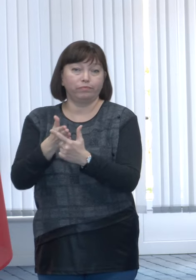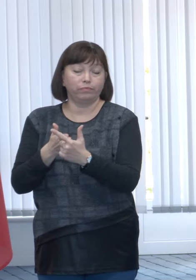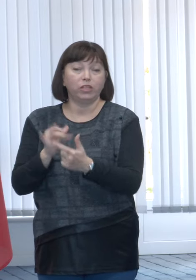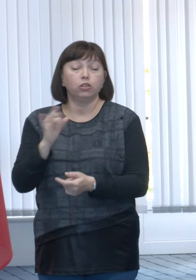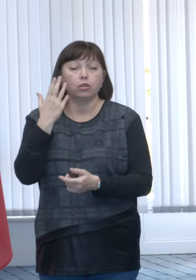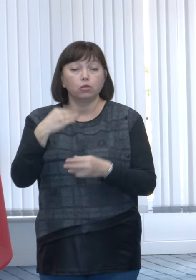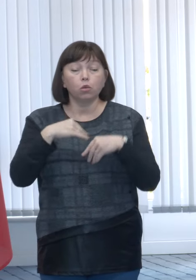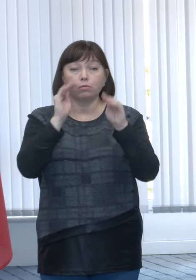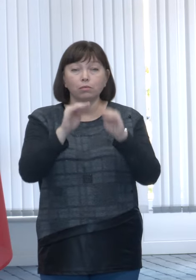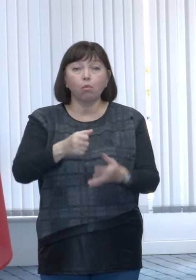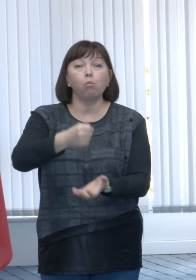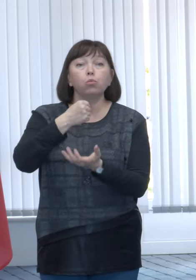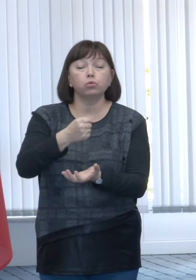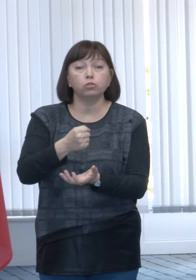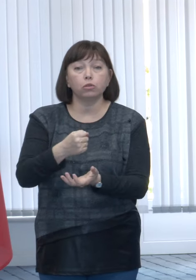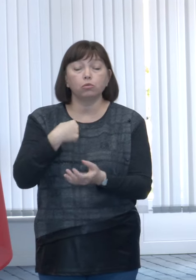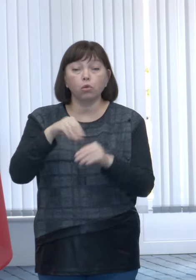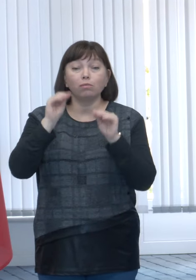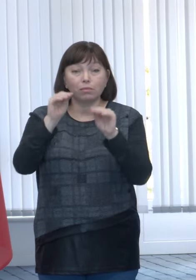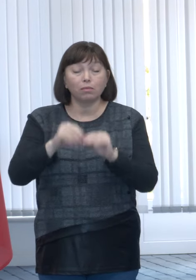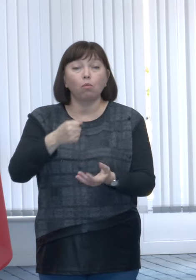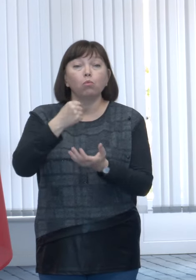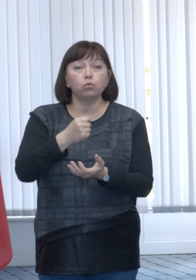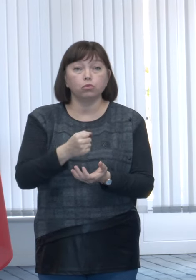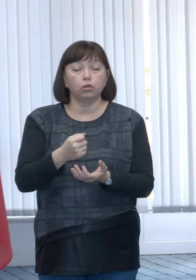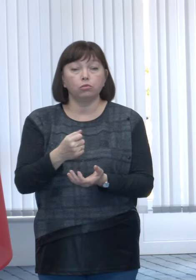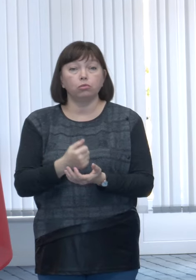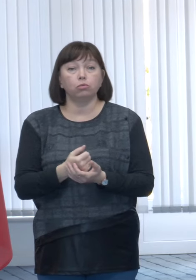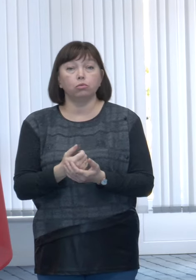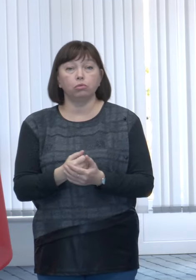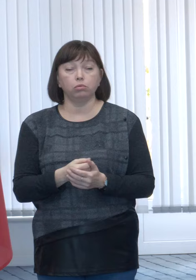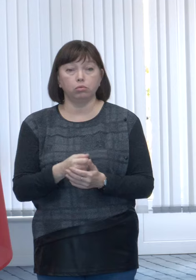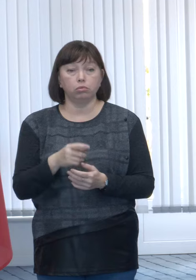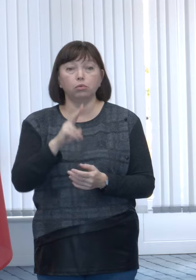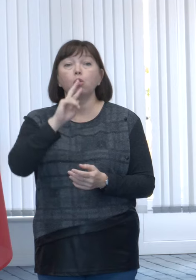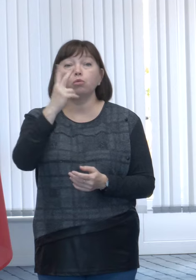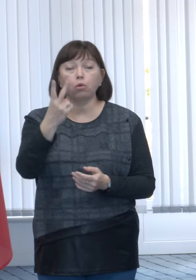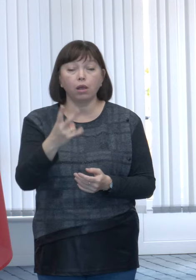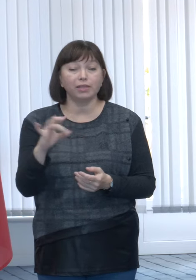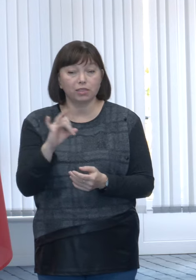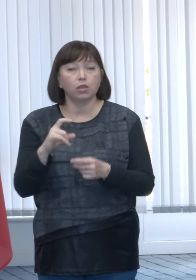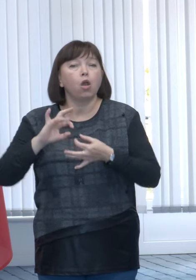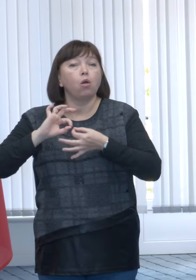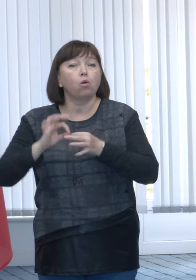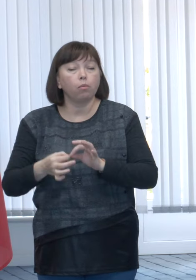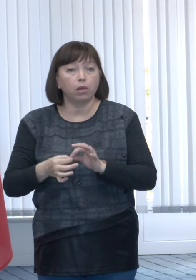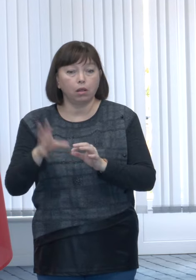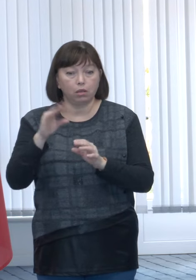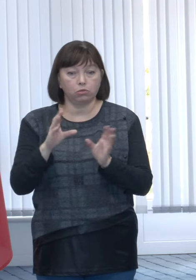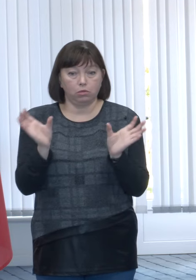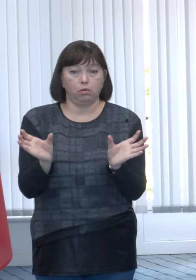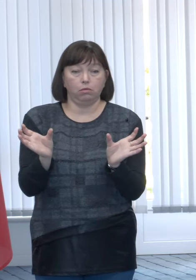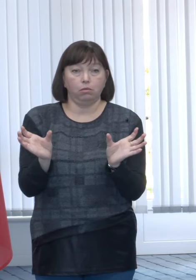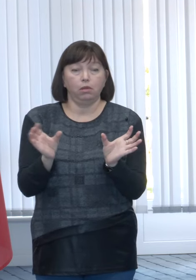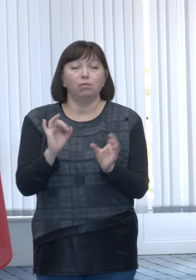elaborăm bugetul, noi elaborăm bugetul în doi ani bugetar, și este mai complicat pentru că, sau